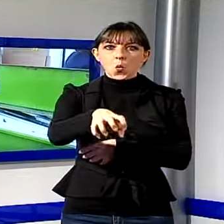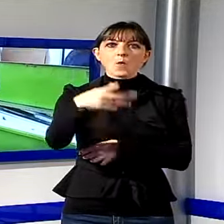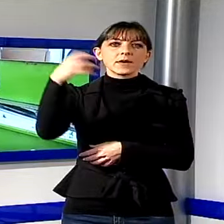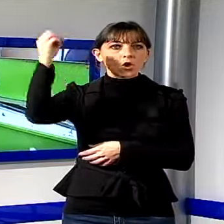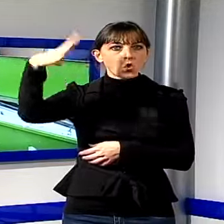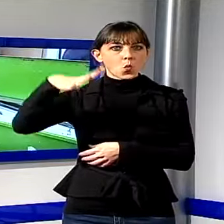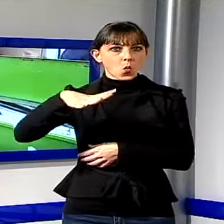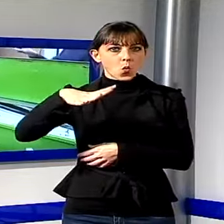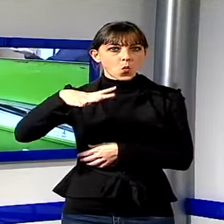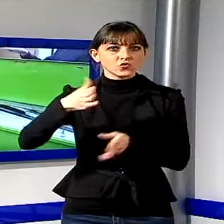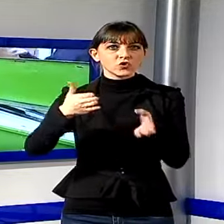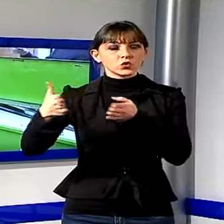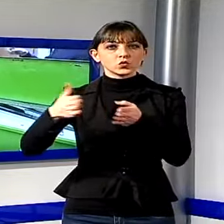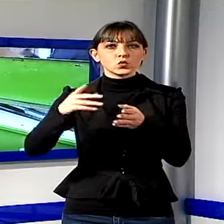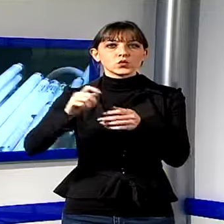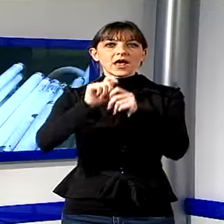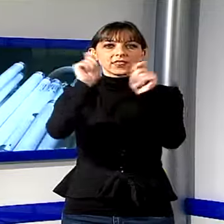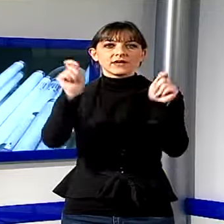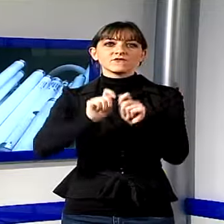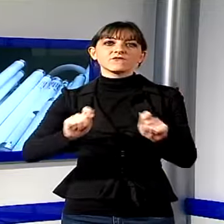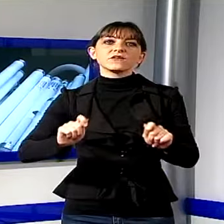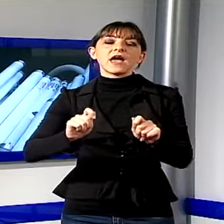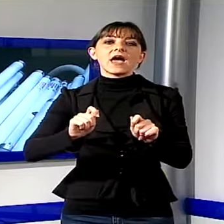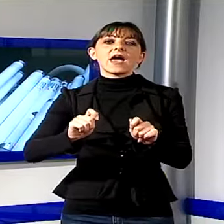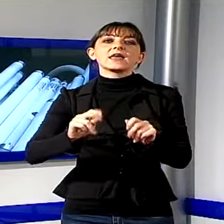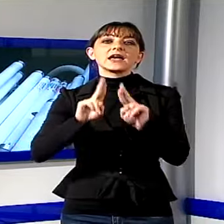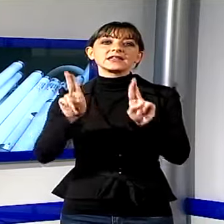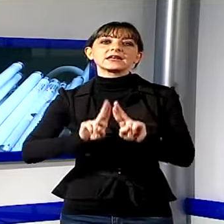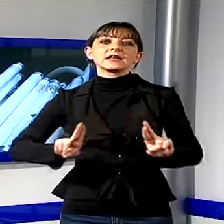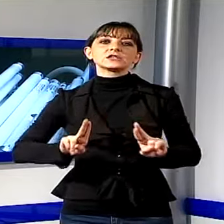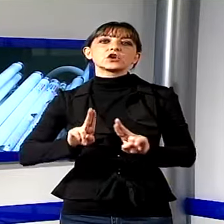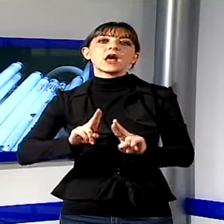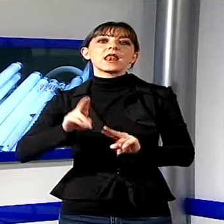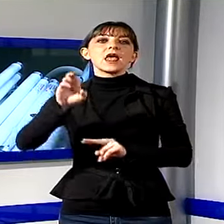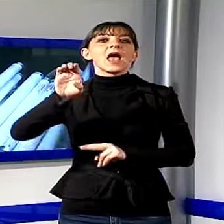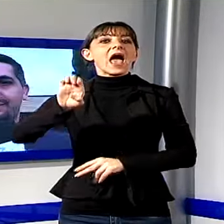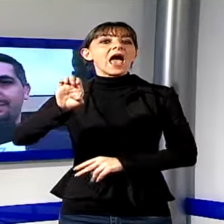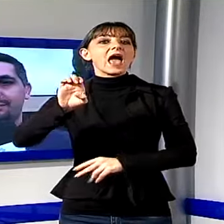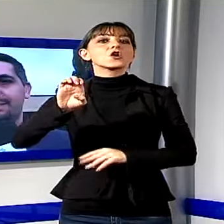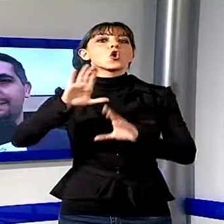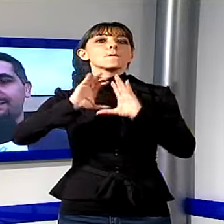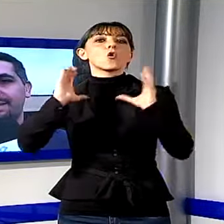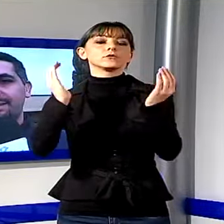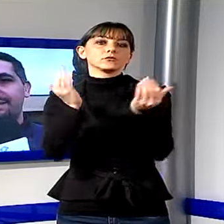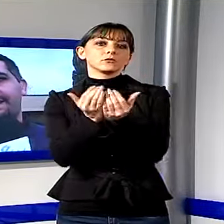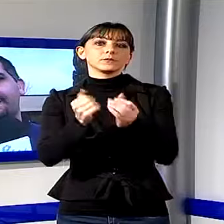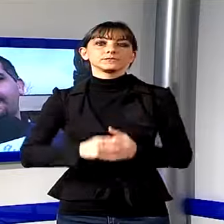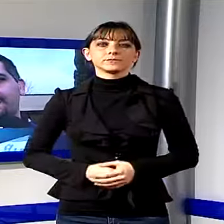internazionale Ecomondo su recupero di materia ed energia. Ci ha premiato per la rapidità del servizio, quindi noi andiamo a ritirare presso le